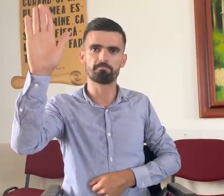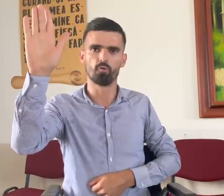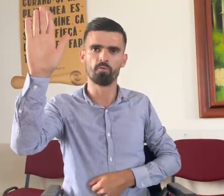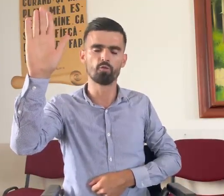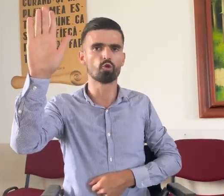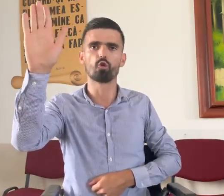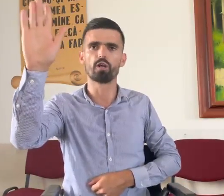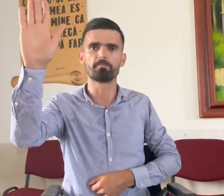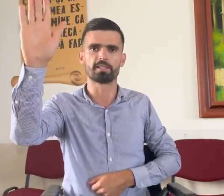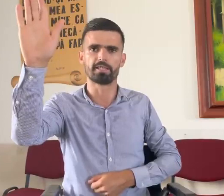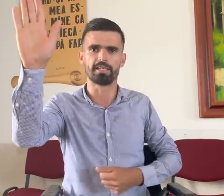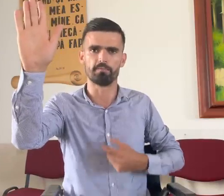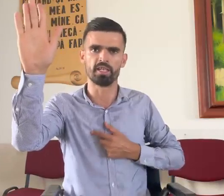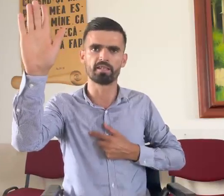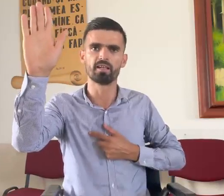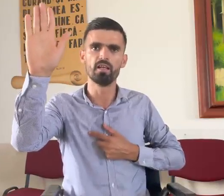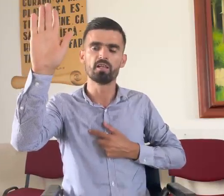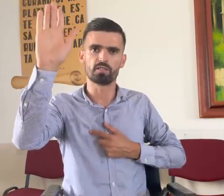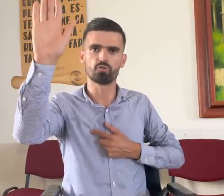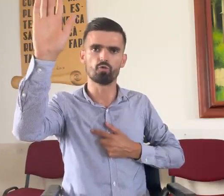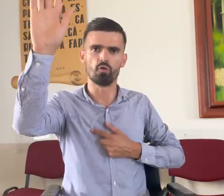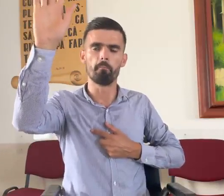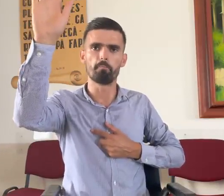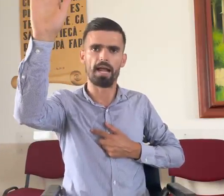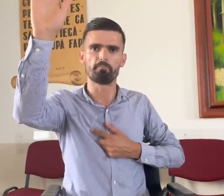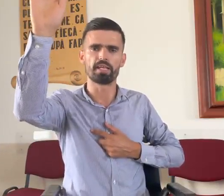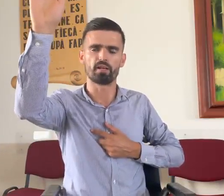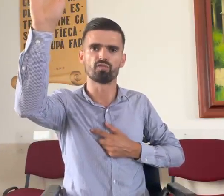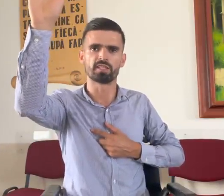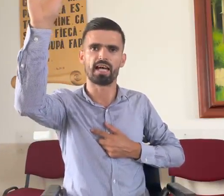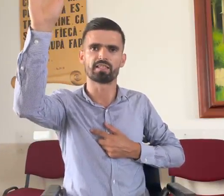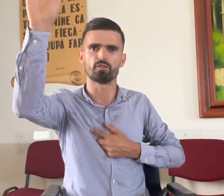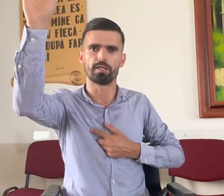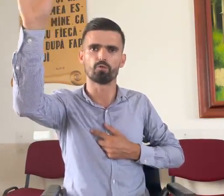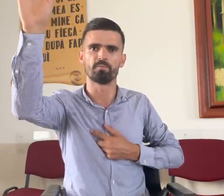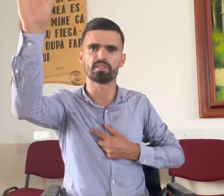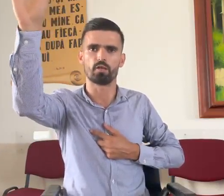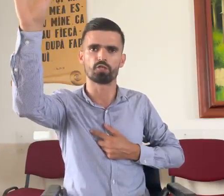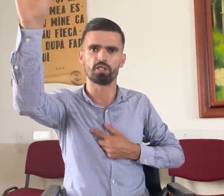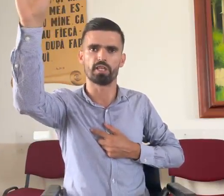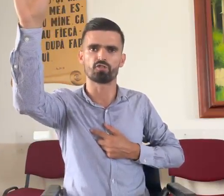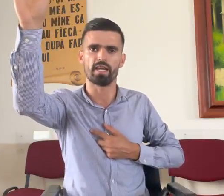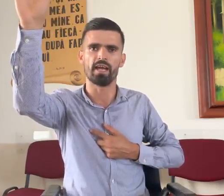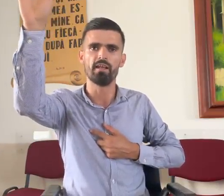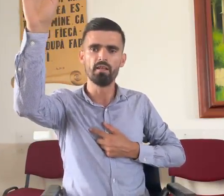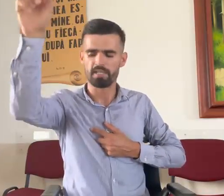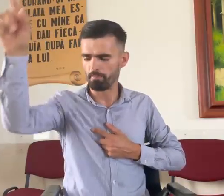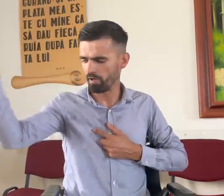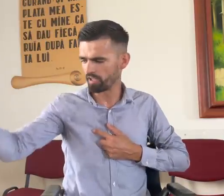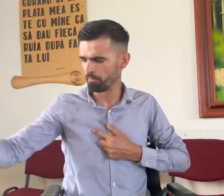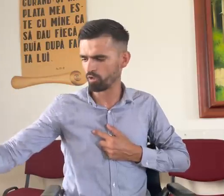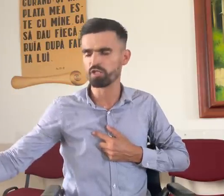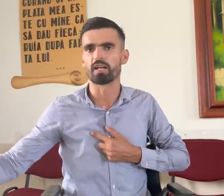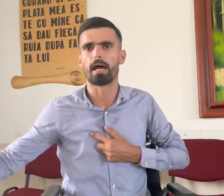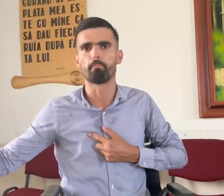spun, nu duc lipsă de nimic, sunt un om prea binecuvântat de Dumnezeu. Știi de ce? Că m-a luat din mocir la